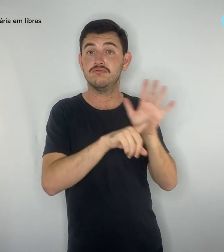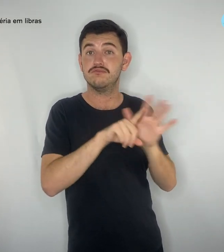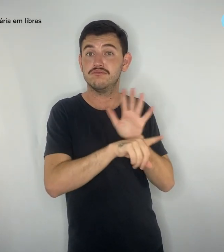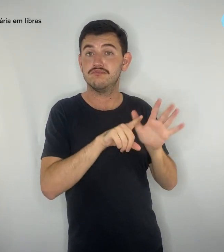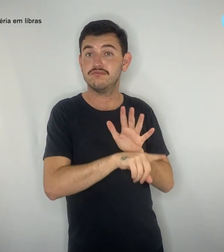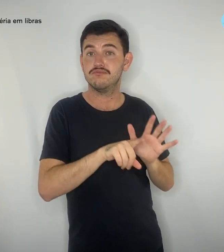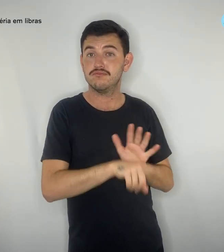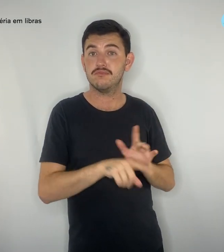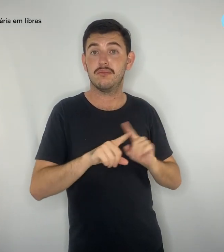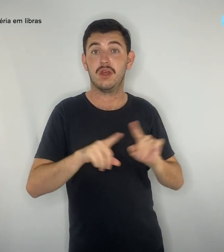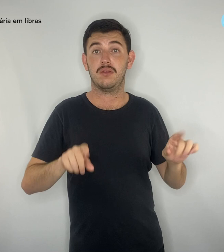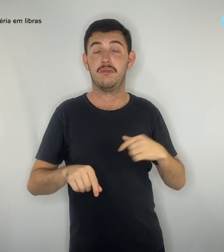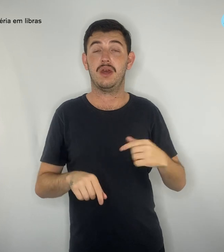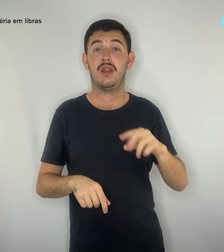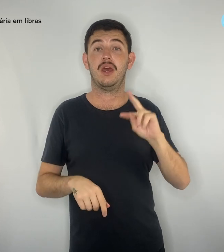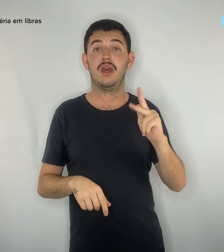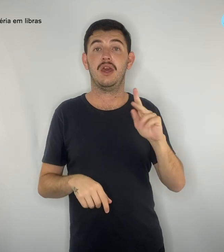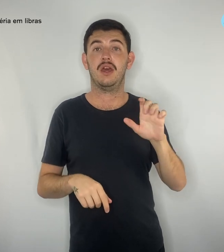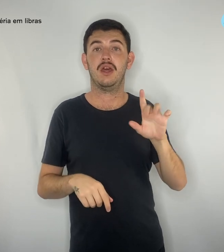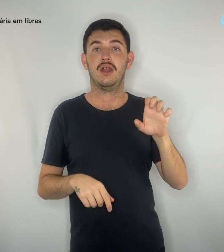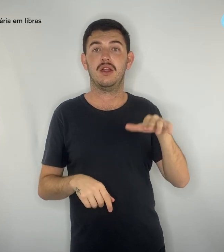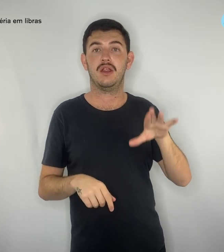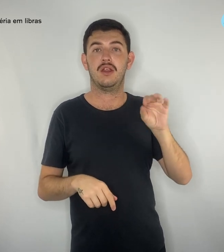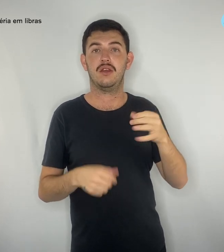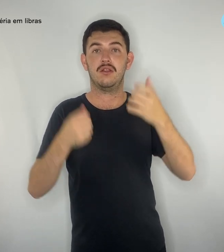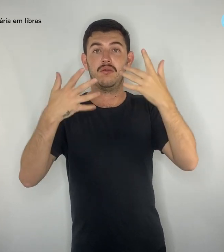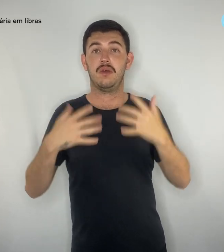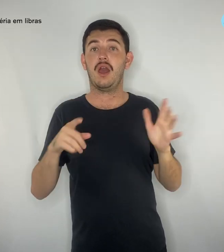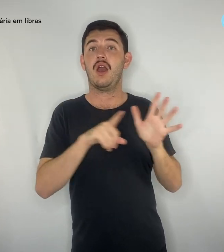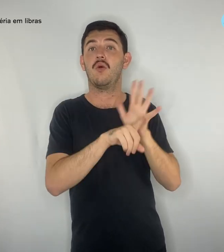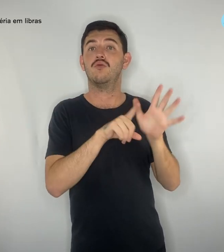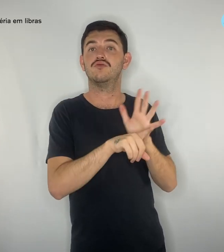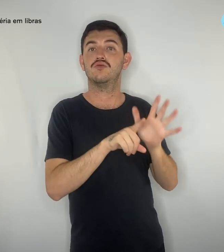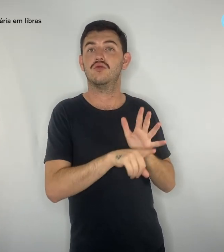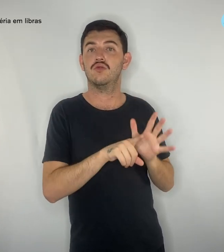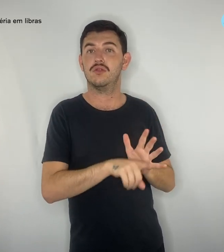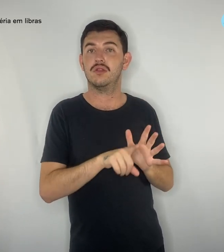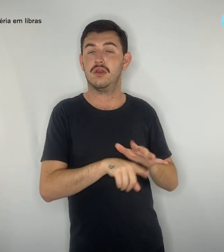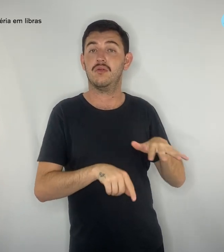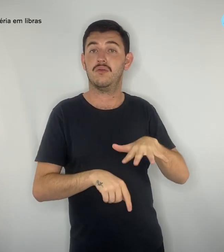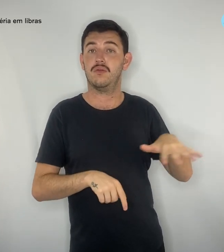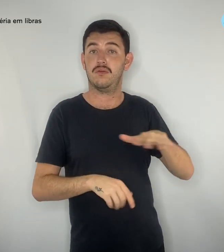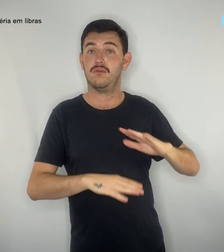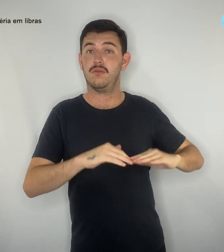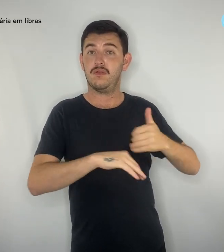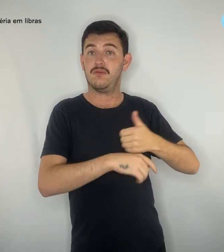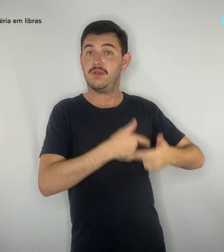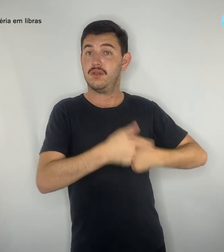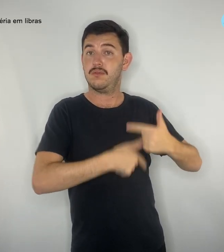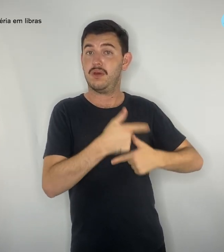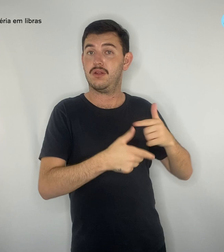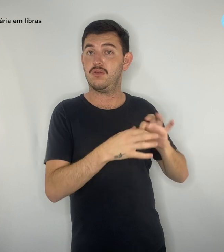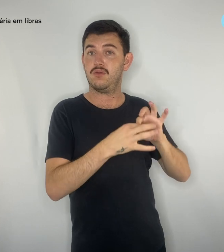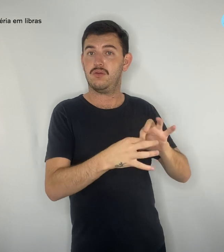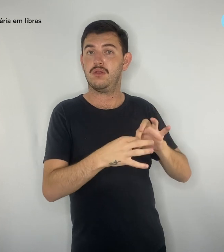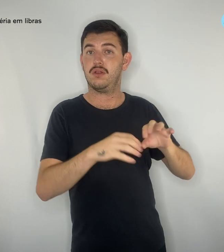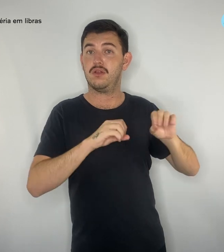a consulta pública feita com entidades da educação simboliza um ponto necessário no